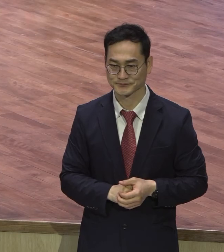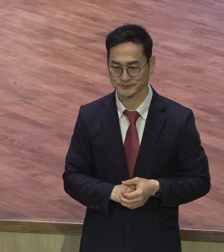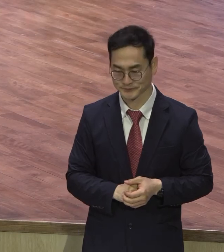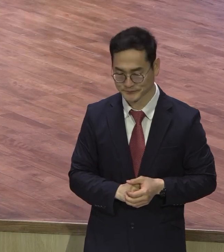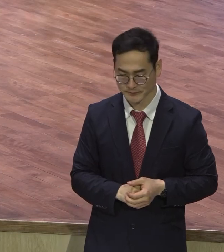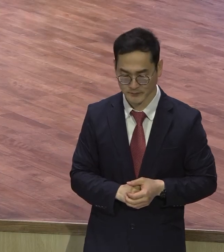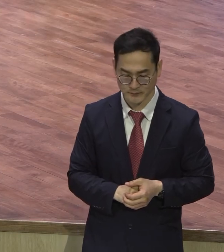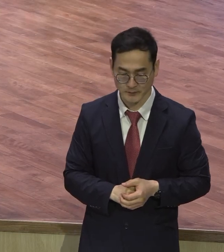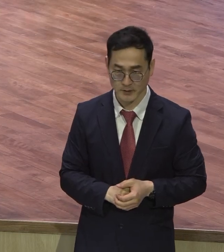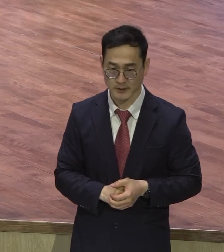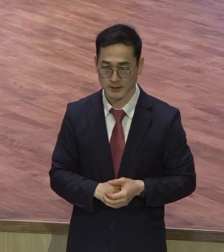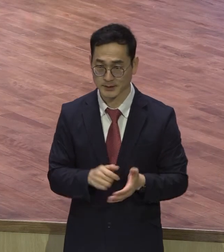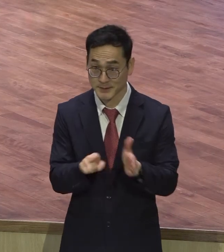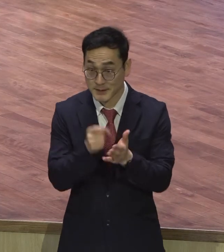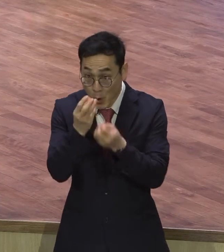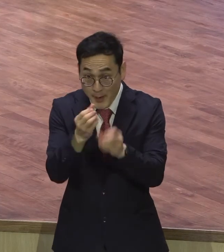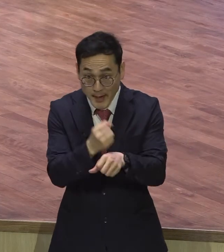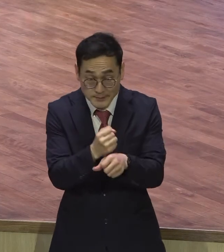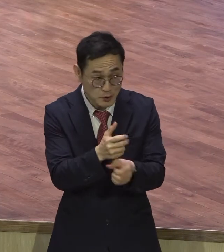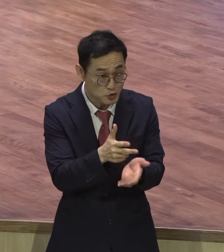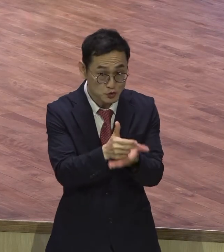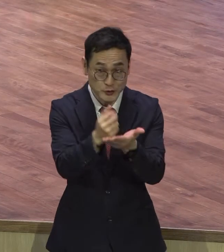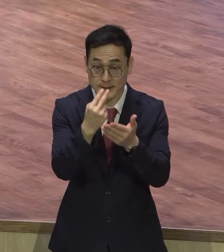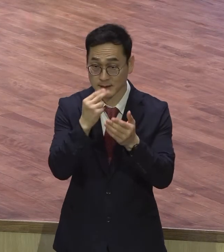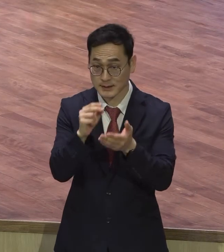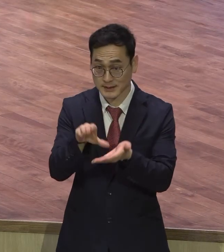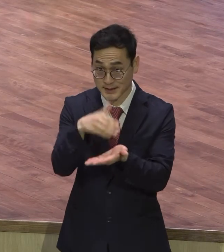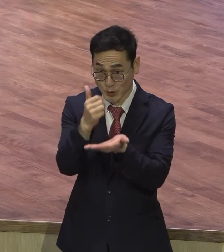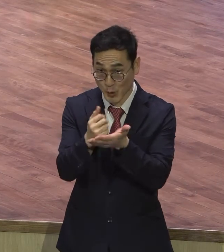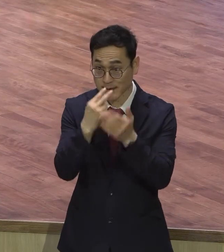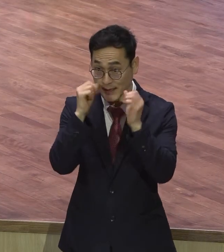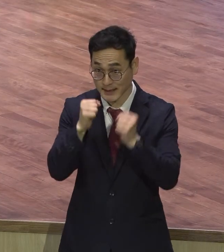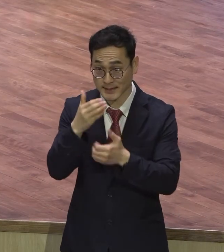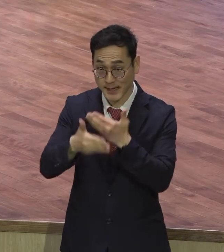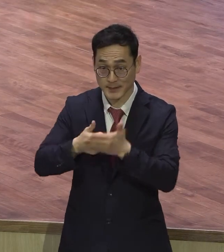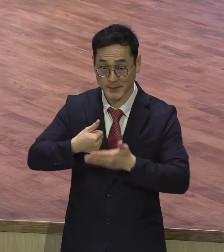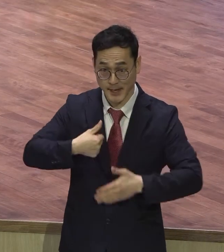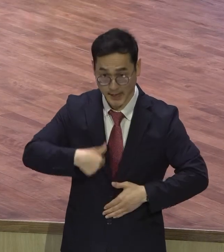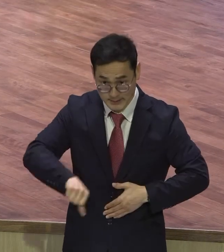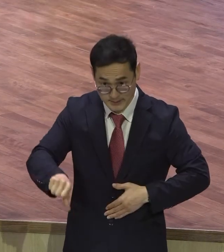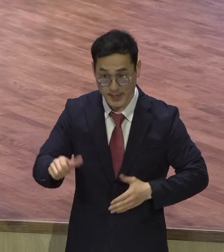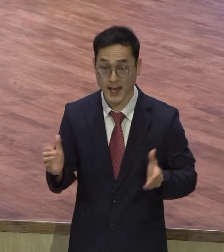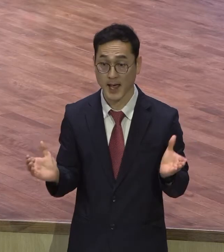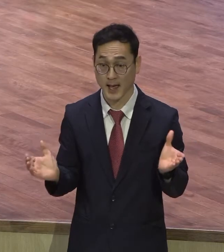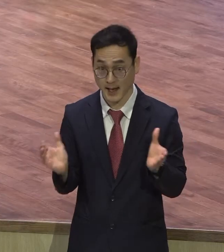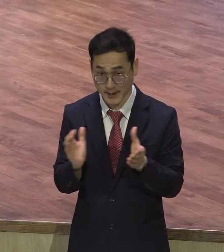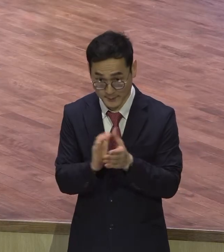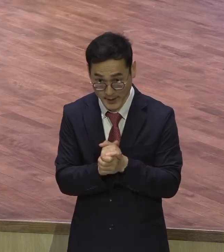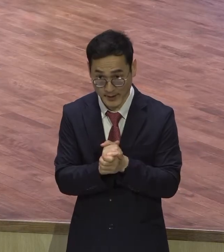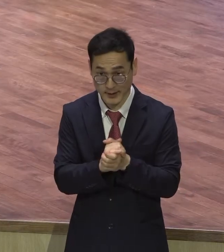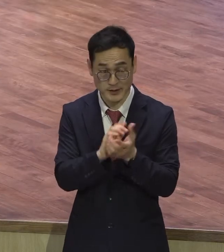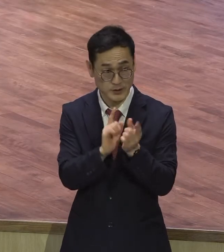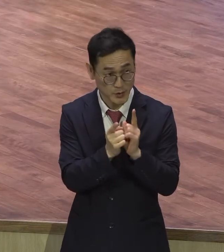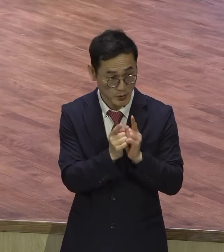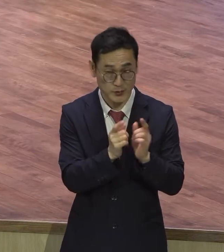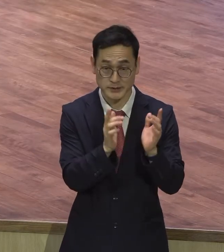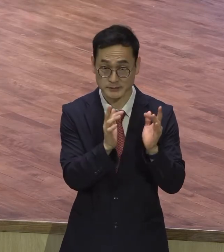주는 그리스도시오. 살아계신 아나님의 아들이십니다. 우리 온난히 예배되는 성도들, 해외의 성도들 같이